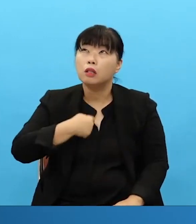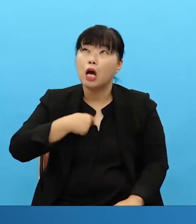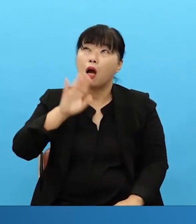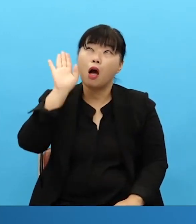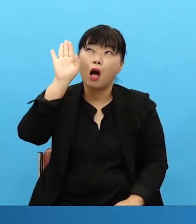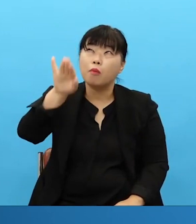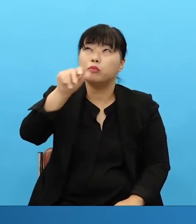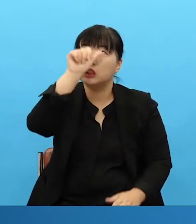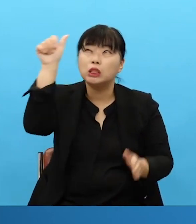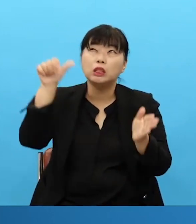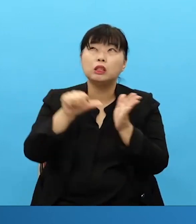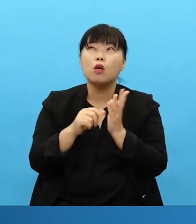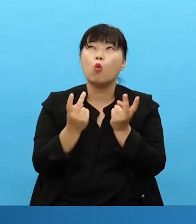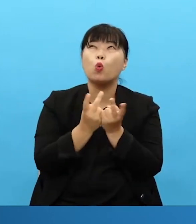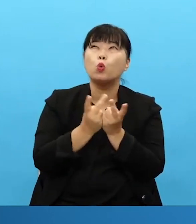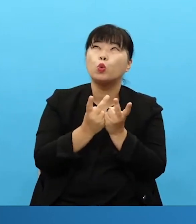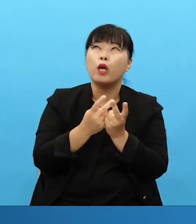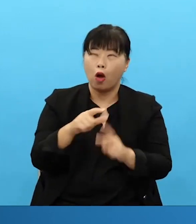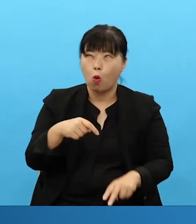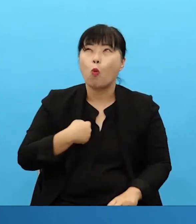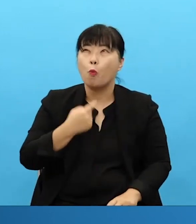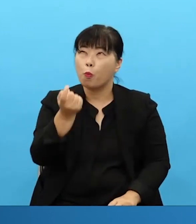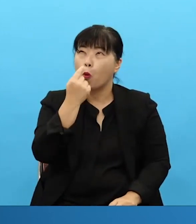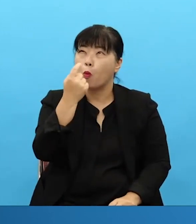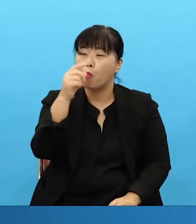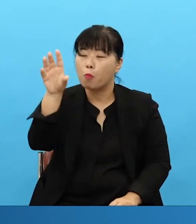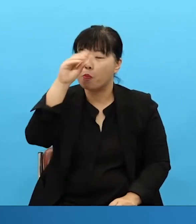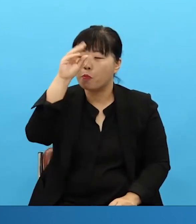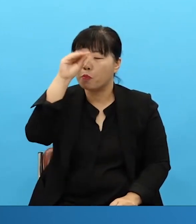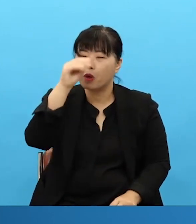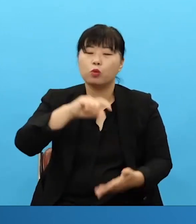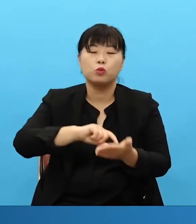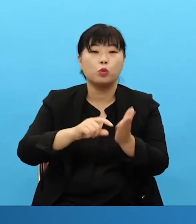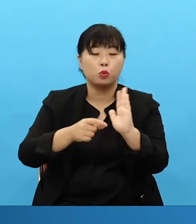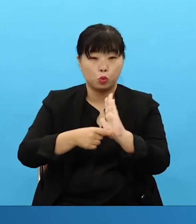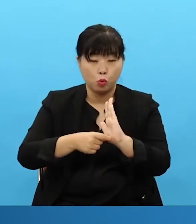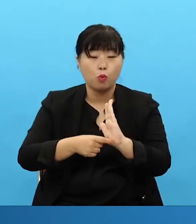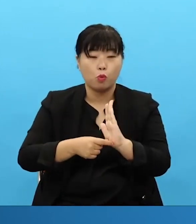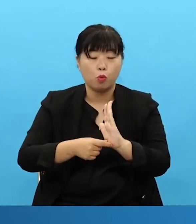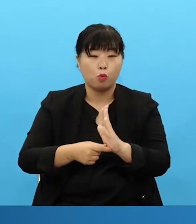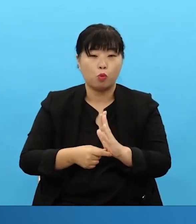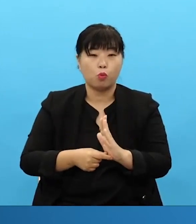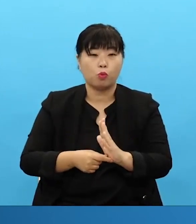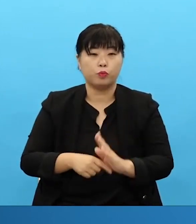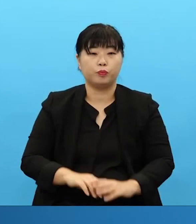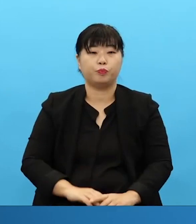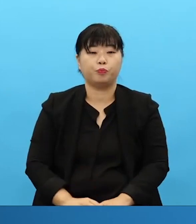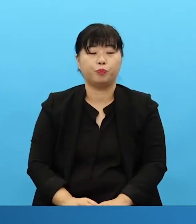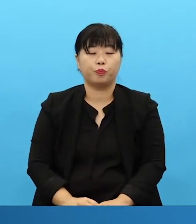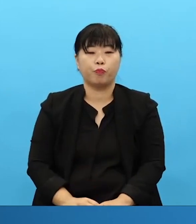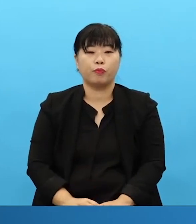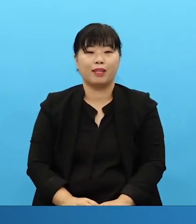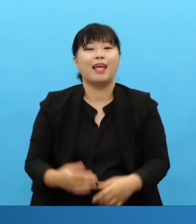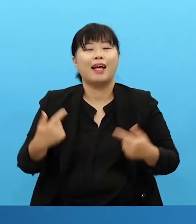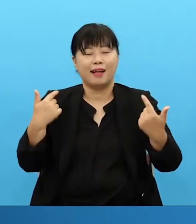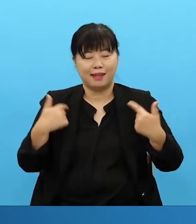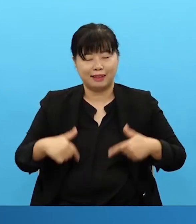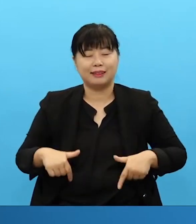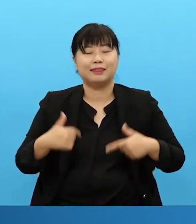At the very least when the remnants come they think oh I need to live this way and become the summit. This is what you must always